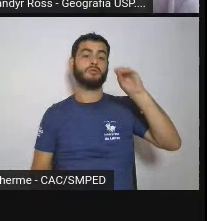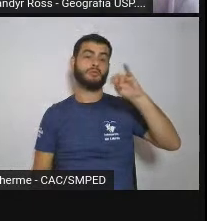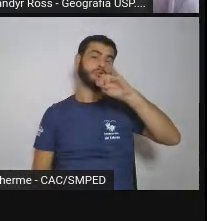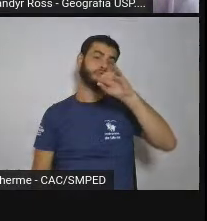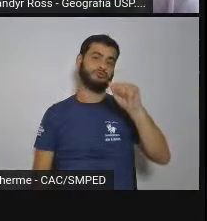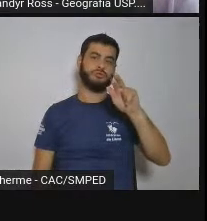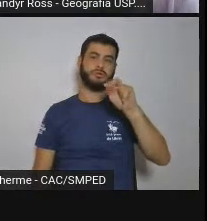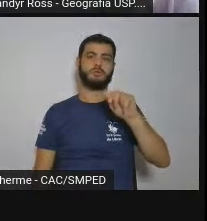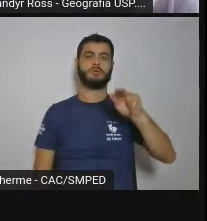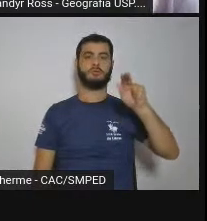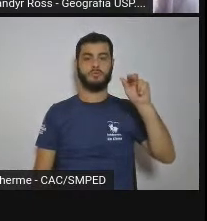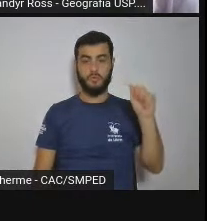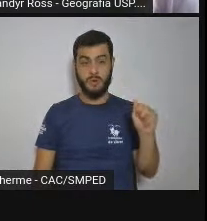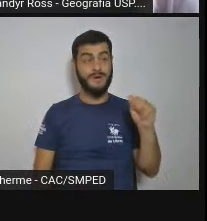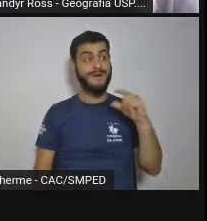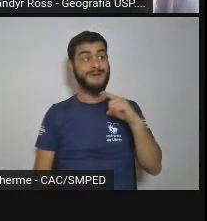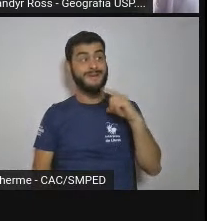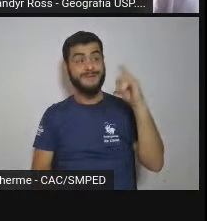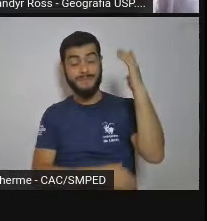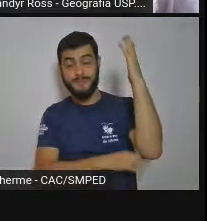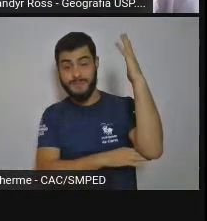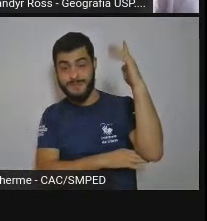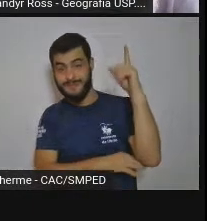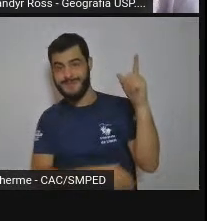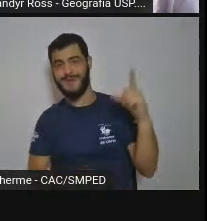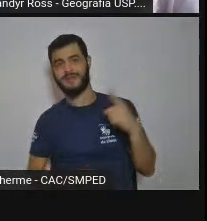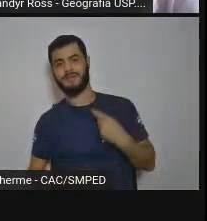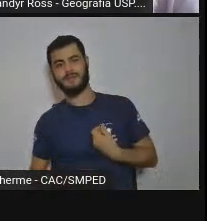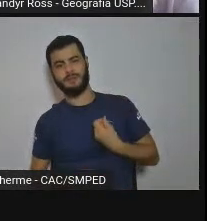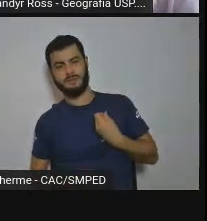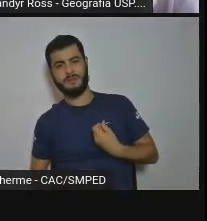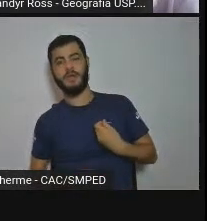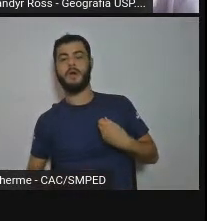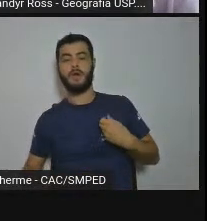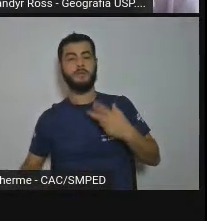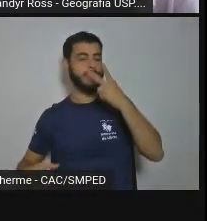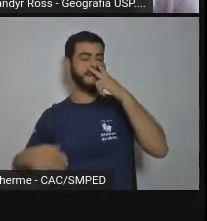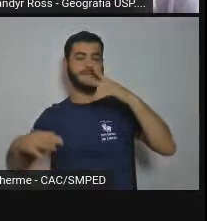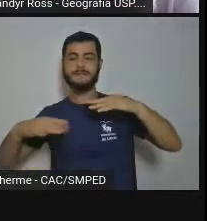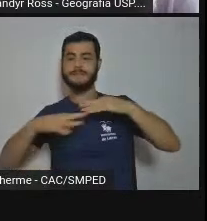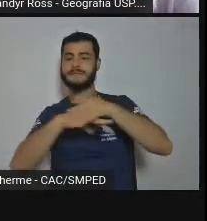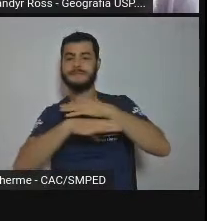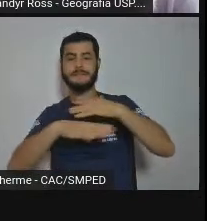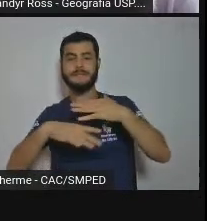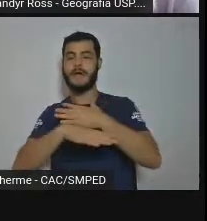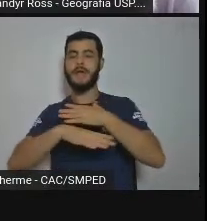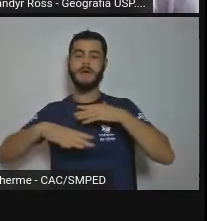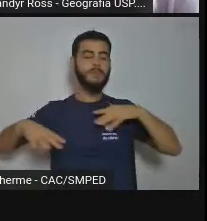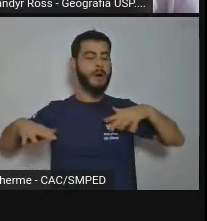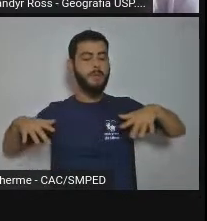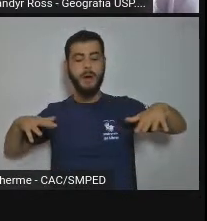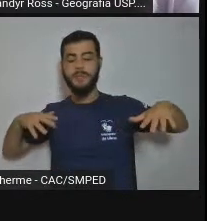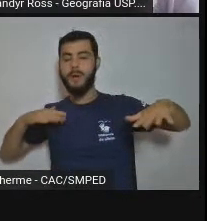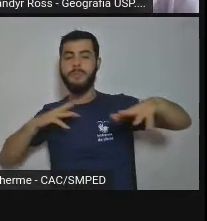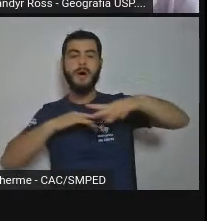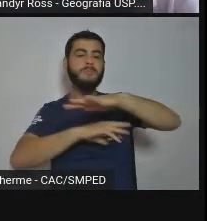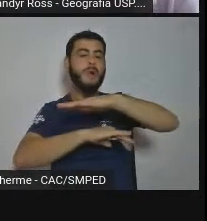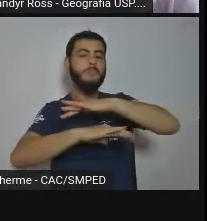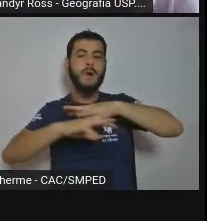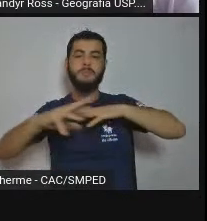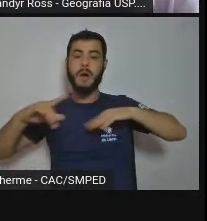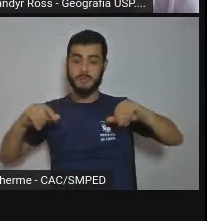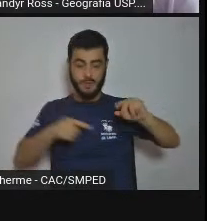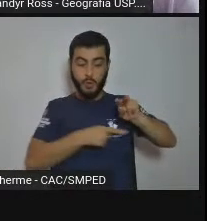mata está lá e a cidade rodeia, rodeia, rodeia, e se não tomar cuidado, ela ocupa, ocupa